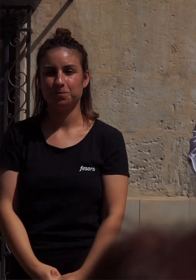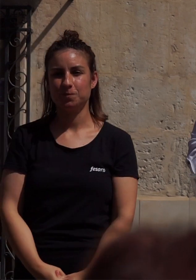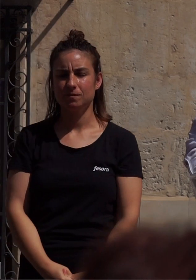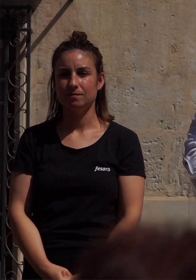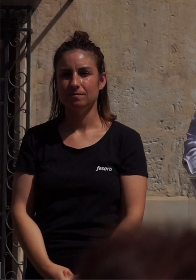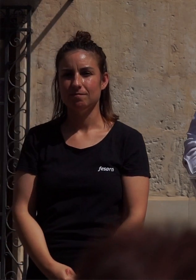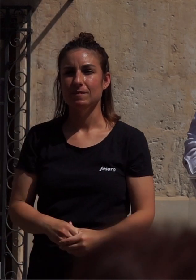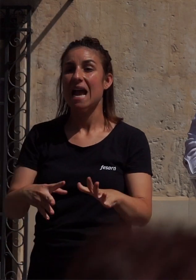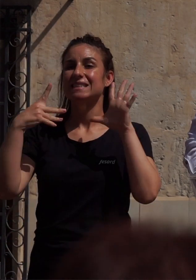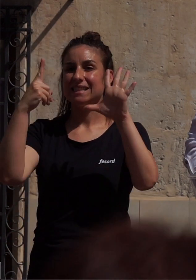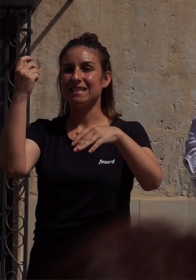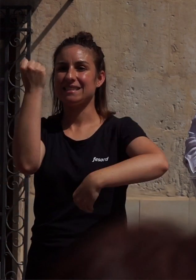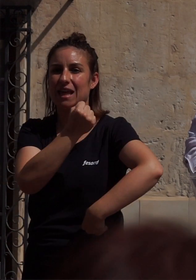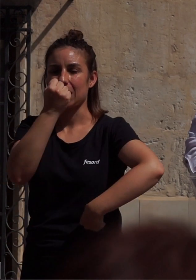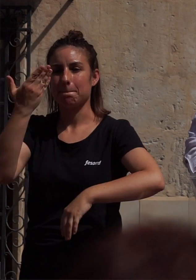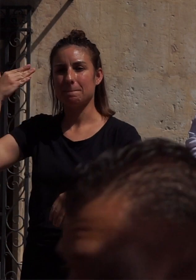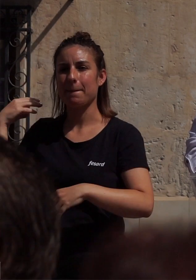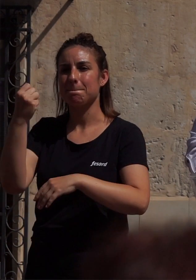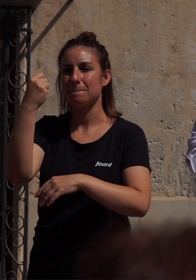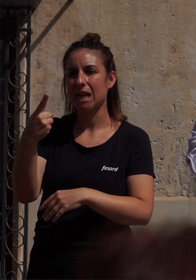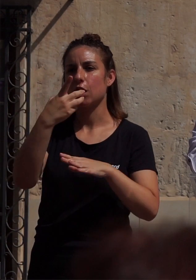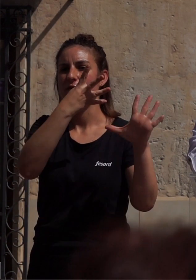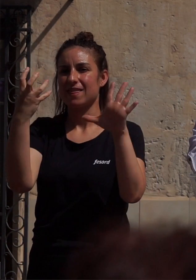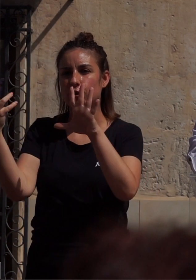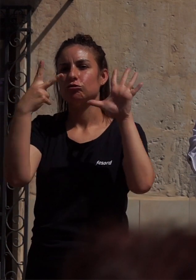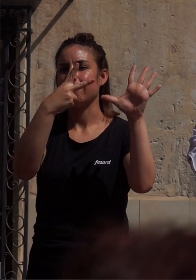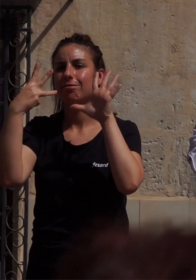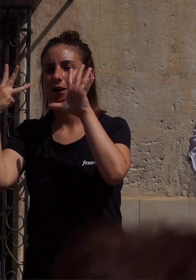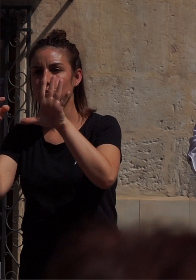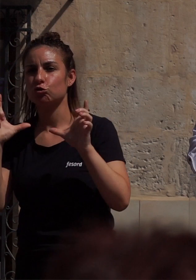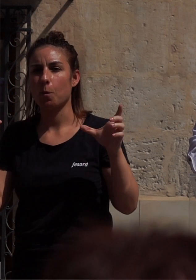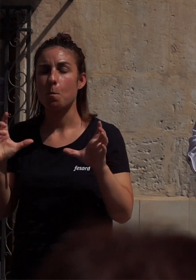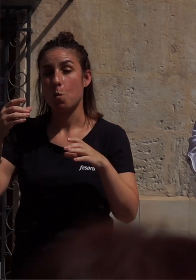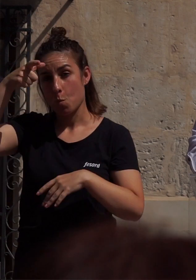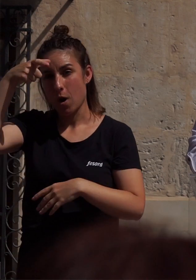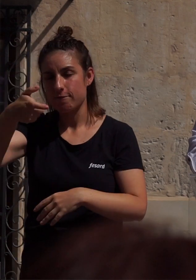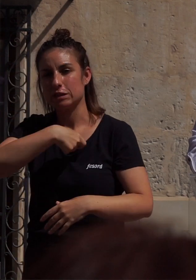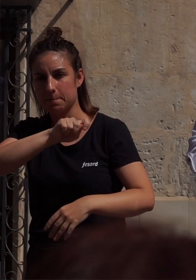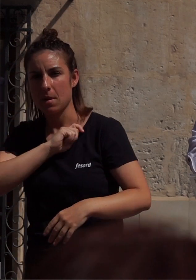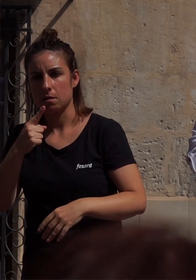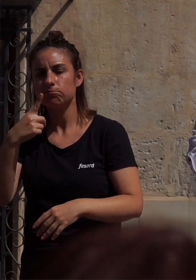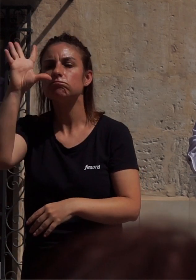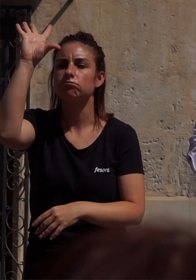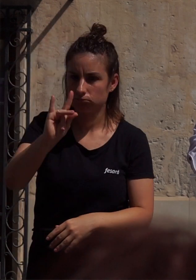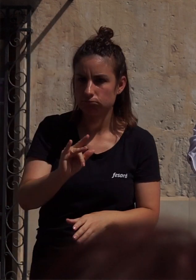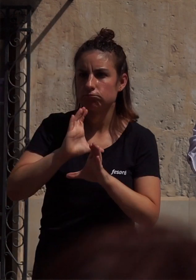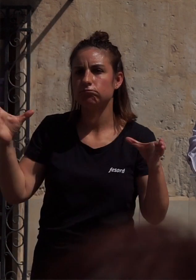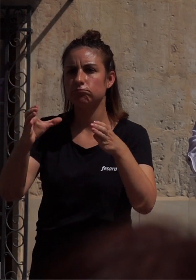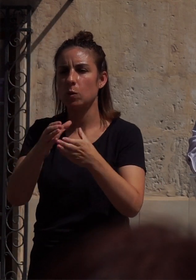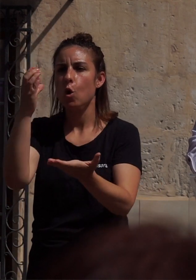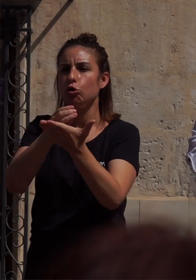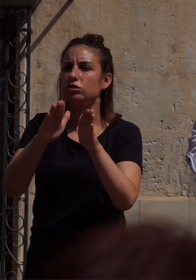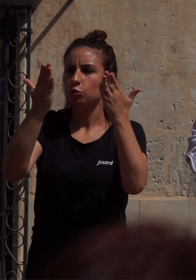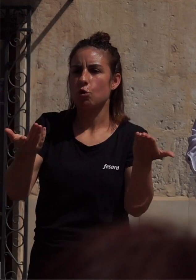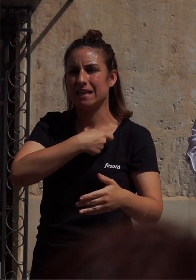El 6 de diciembre de 1968 el pueblo español ratificaba en referéndum la constitución